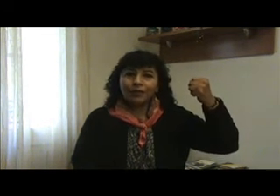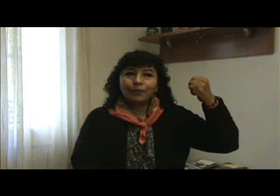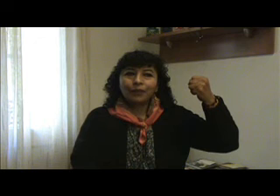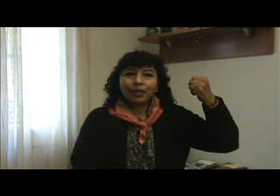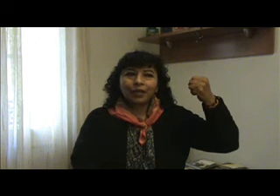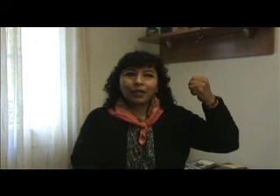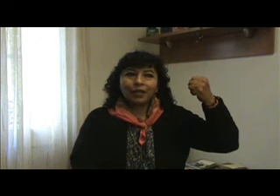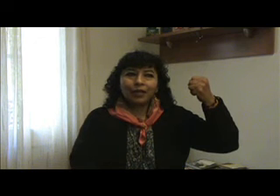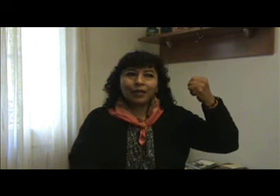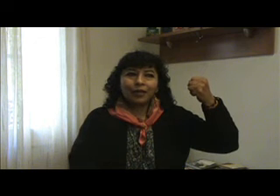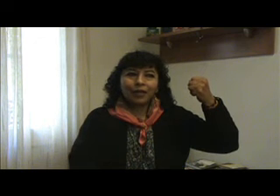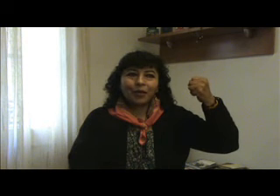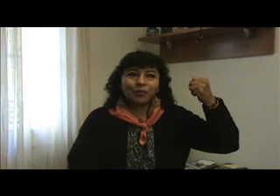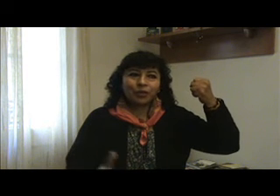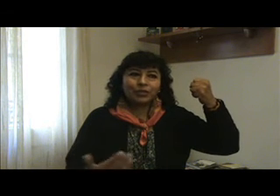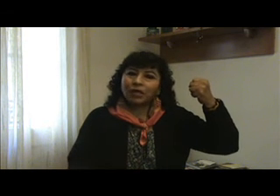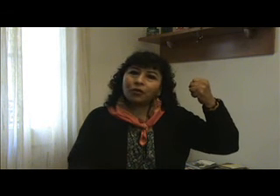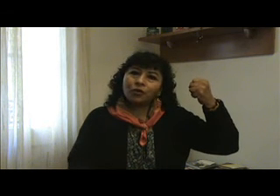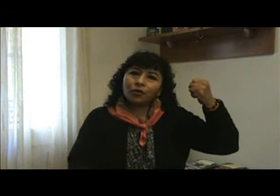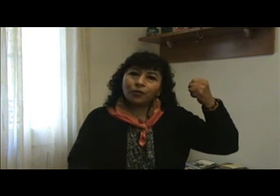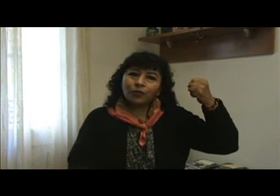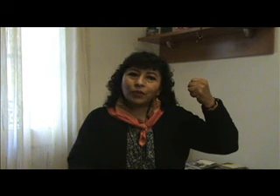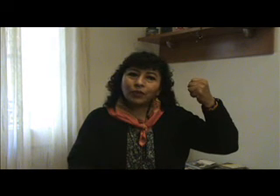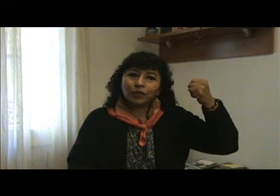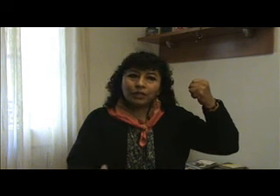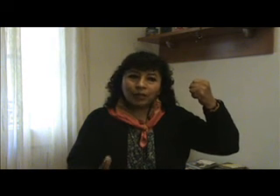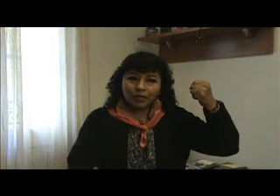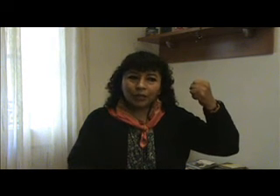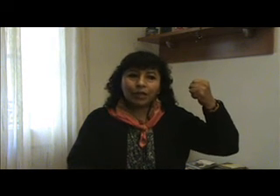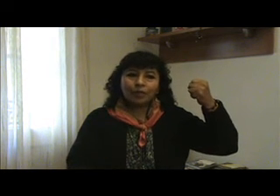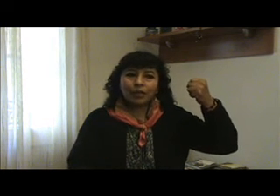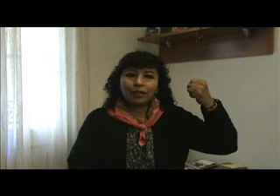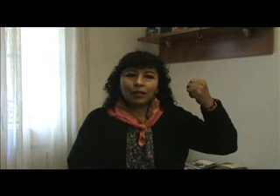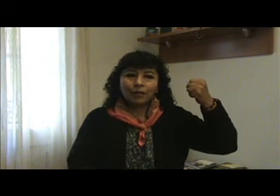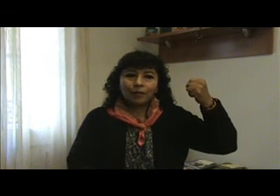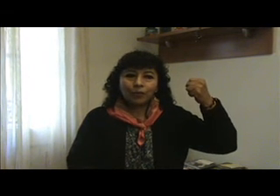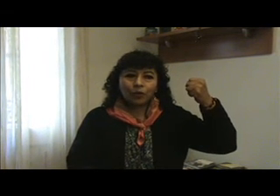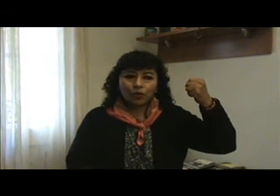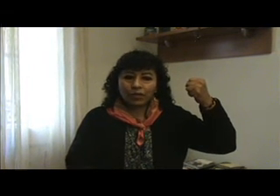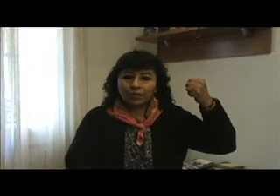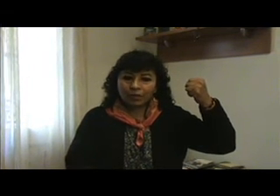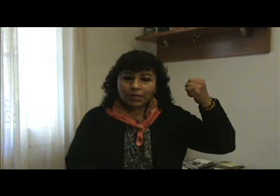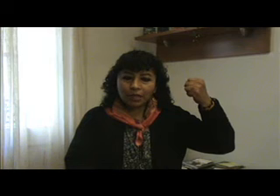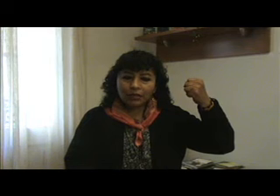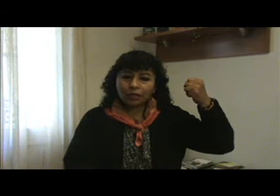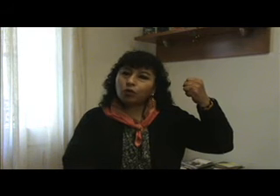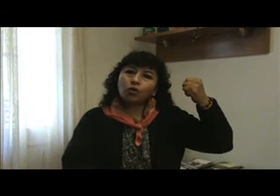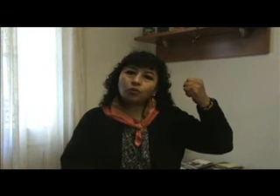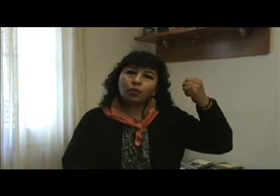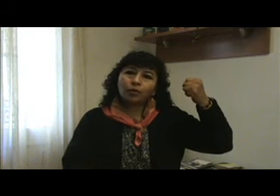Y quiero despedirme también con este mensaje hacia todos los